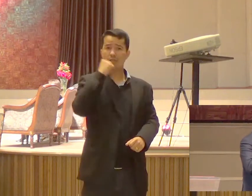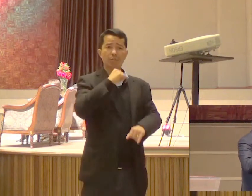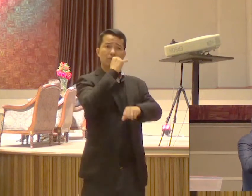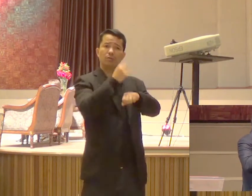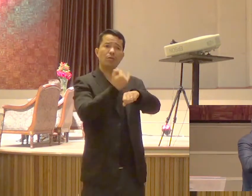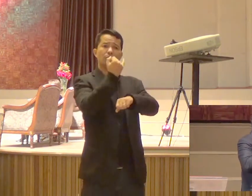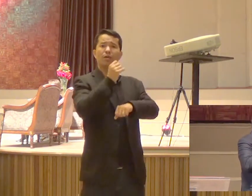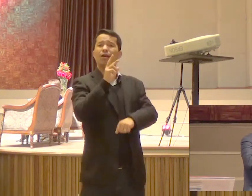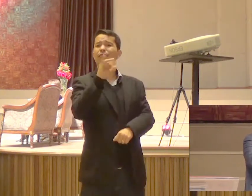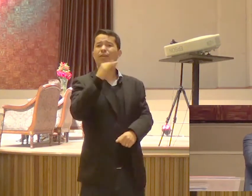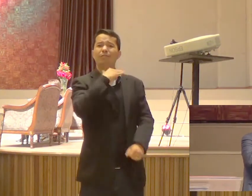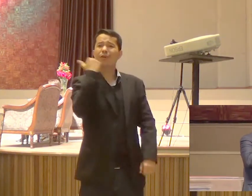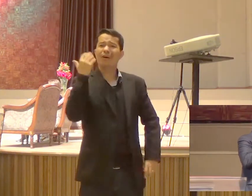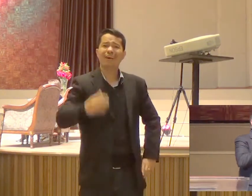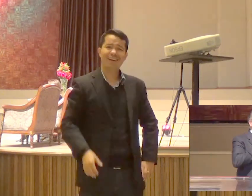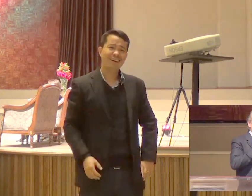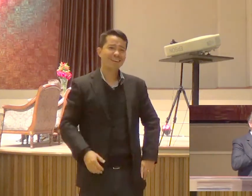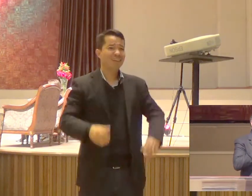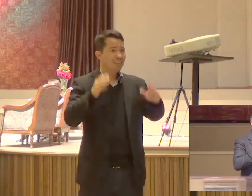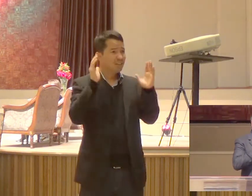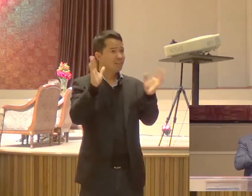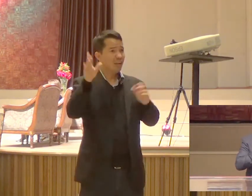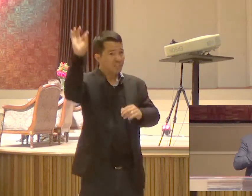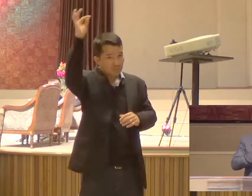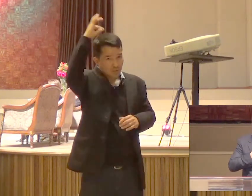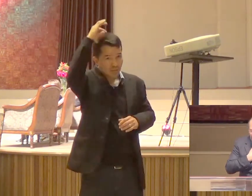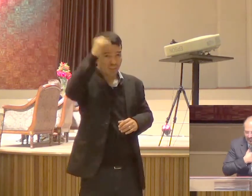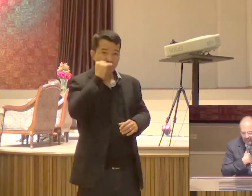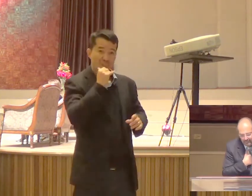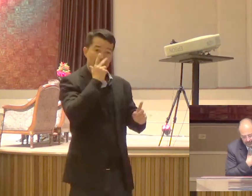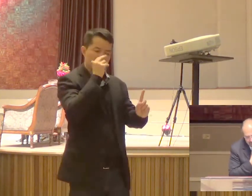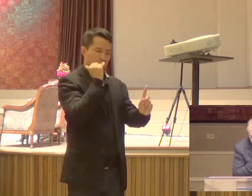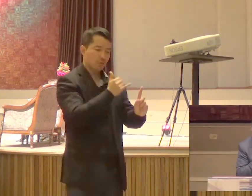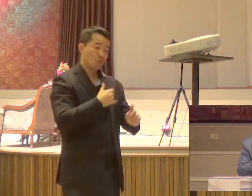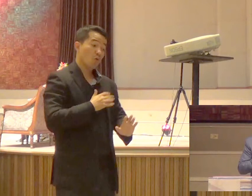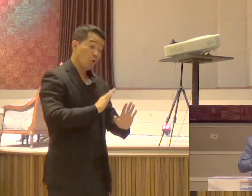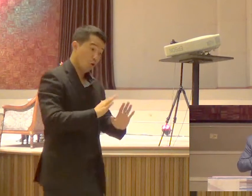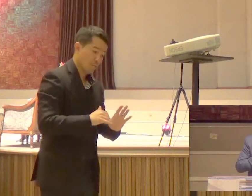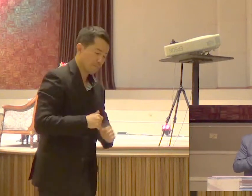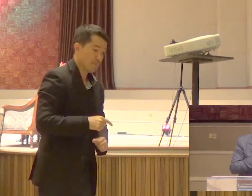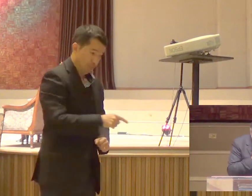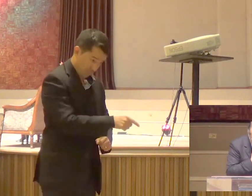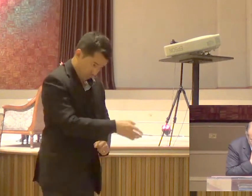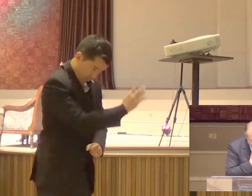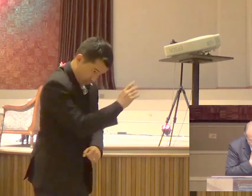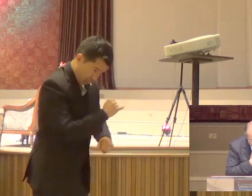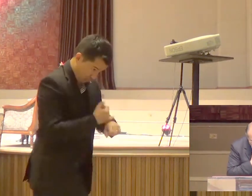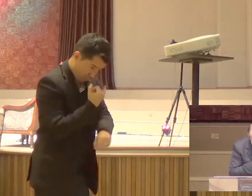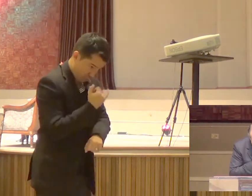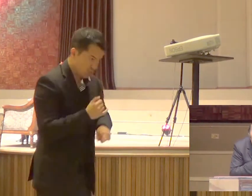Ele sabia Porque o Espírito Santo Já tinha falado pra ele Meu amigo É o negócio é o seguinte Você vai pra Jerusalém E você vai ser preso